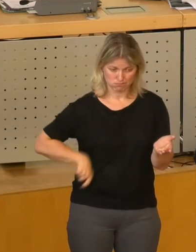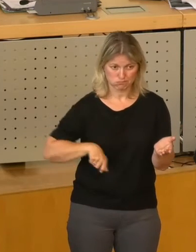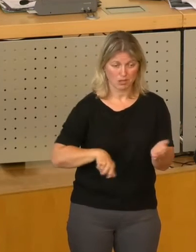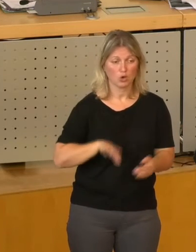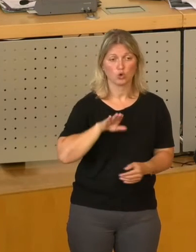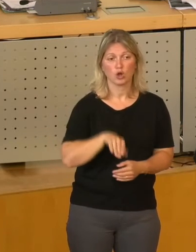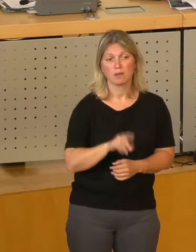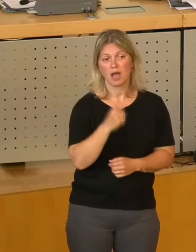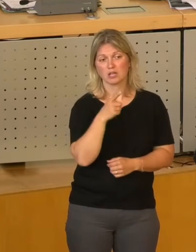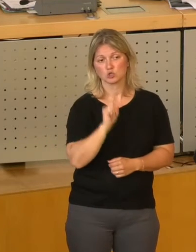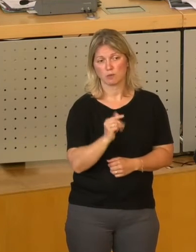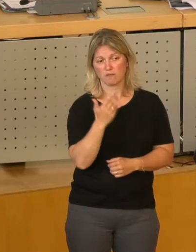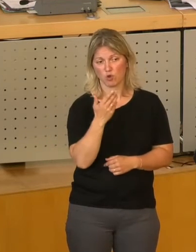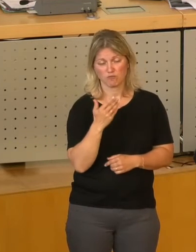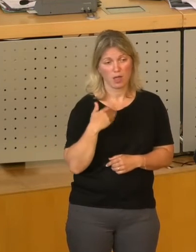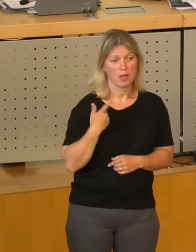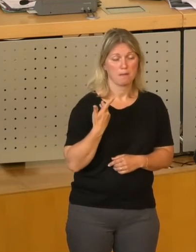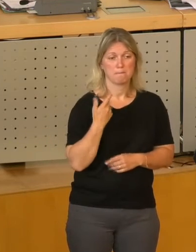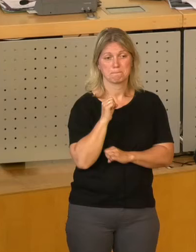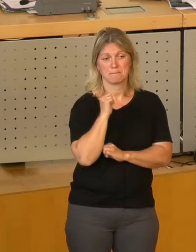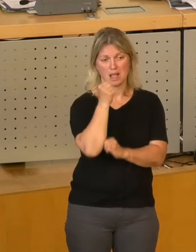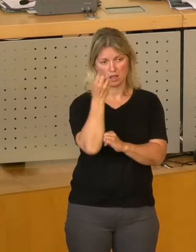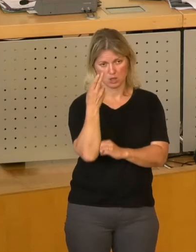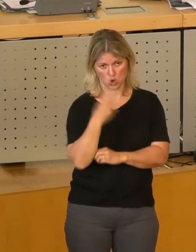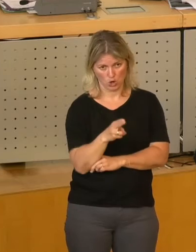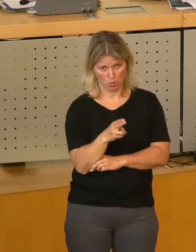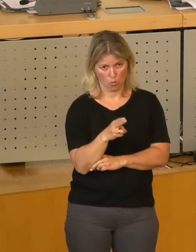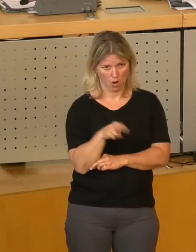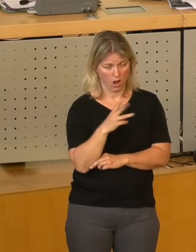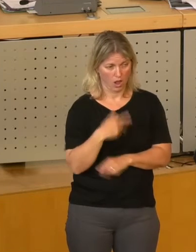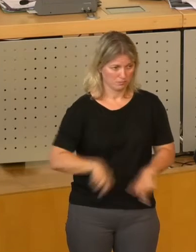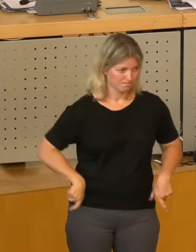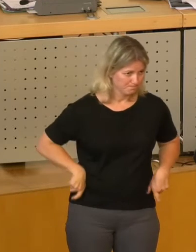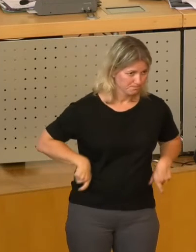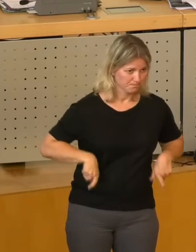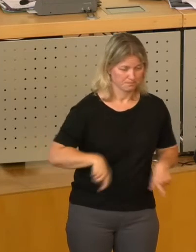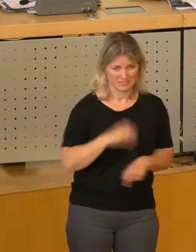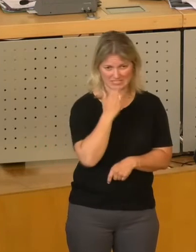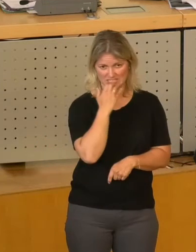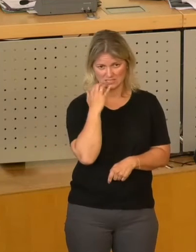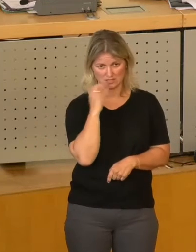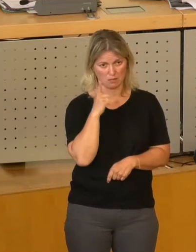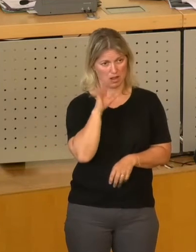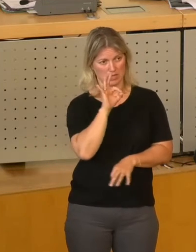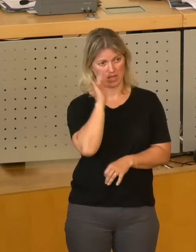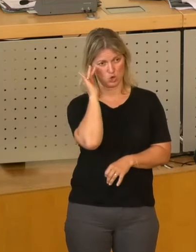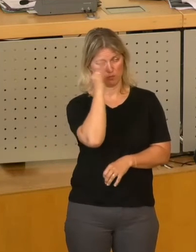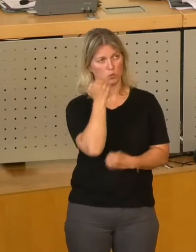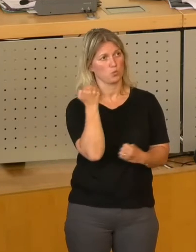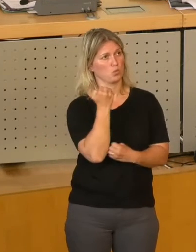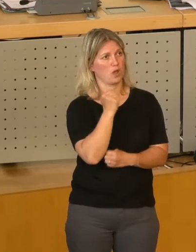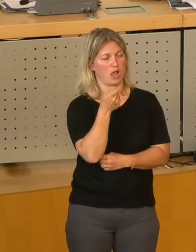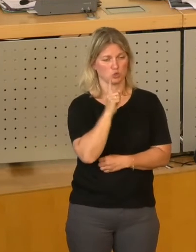1,5 Milliarden Euro verursacht. Das muss man sich einfach mal auf der Zunge zu gehen lassen. 1